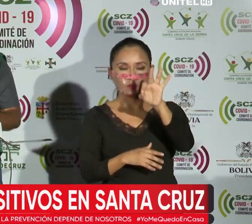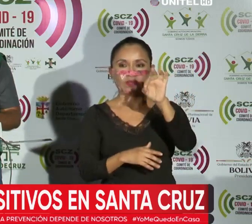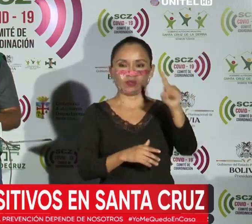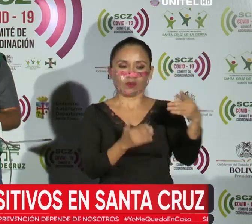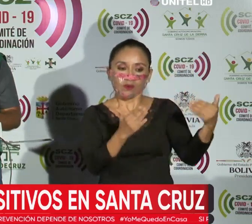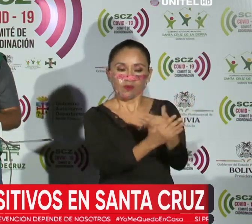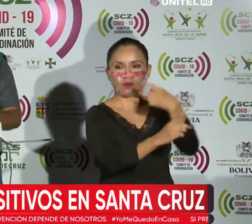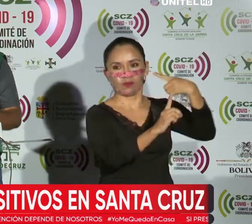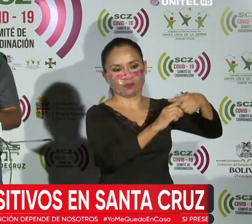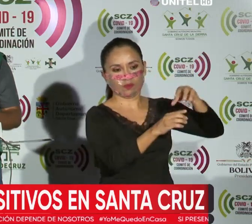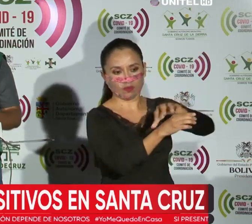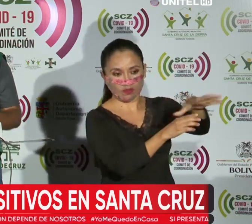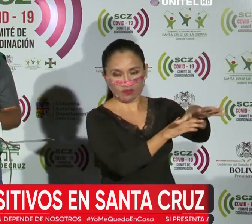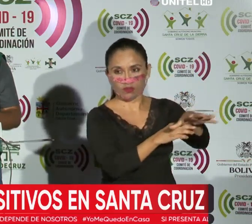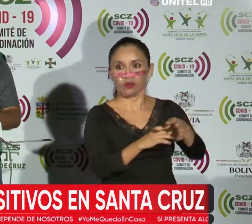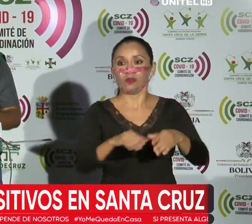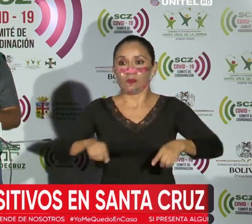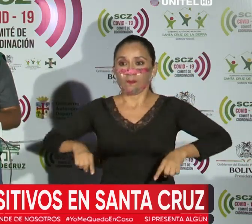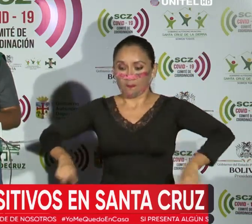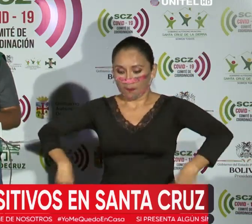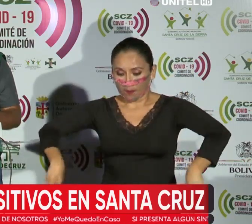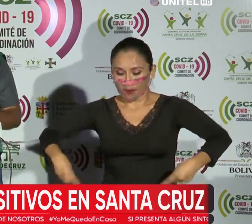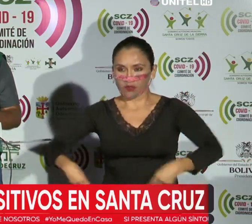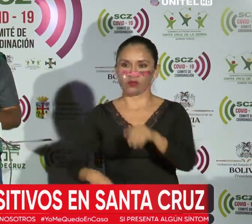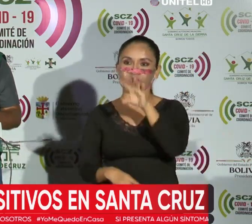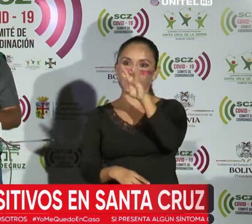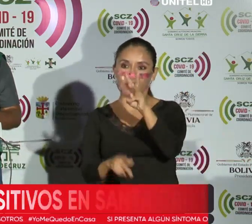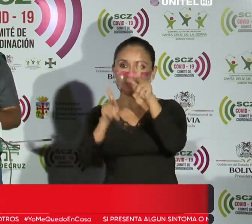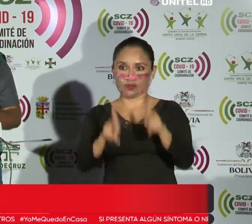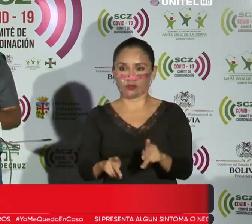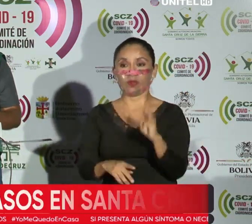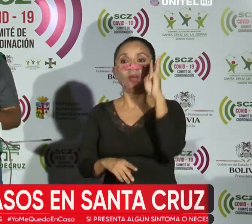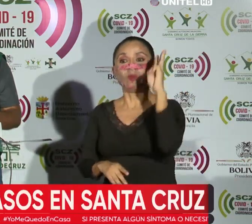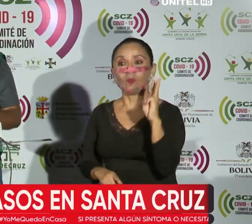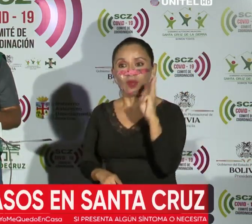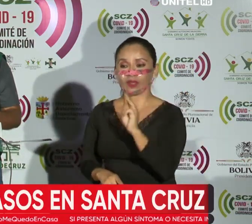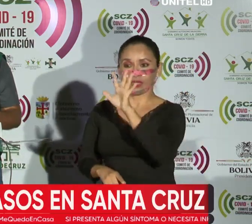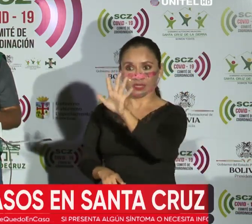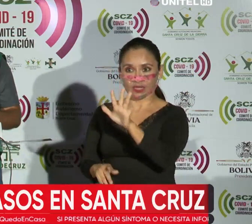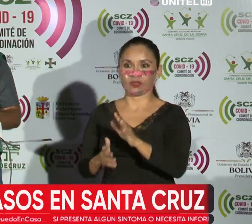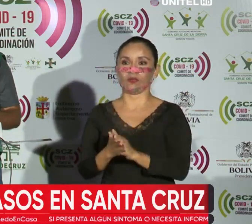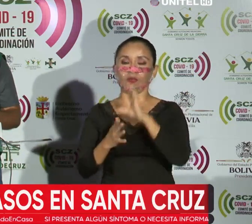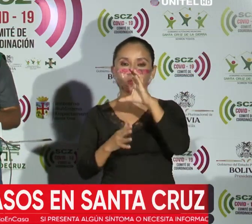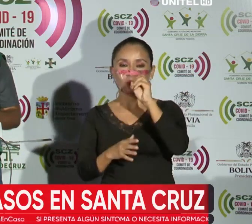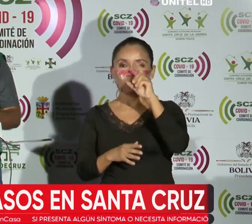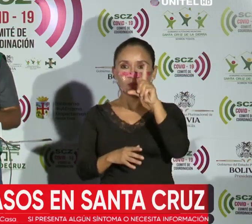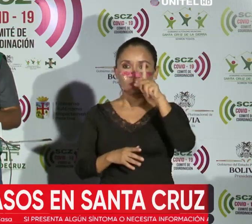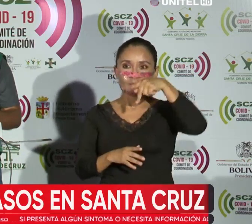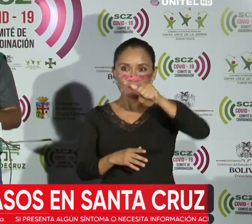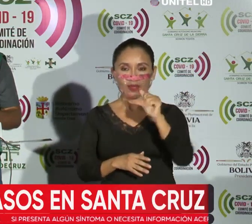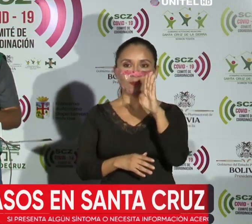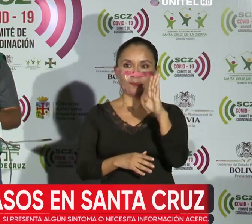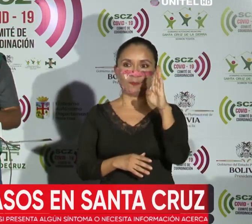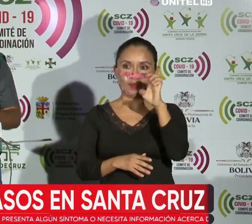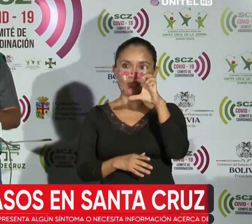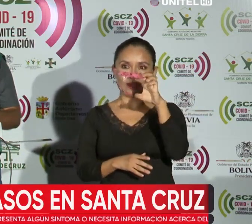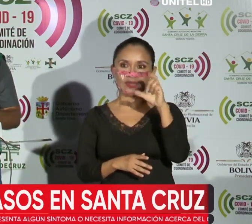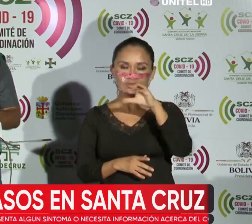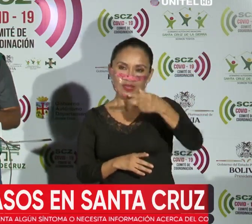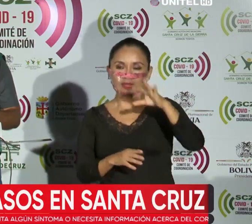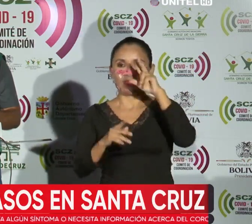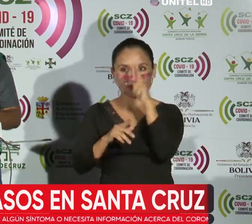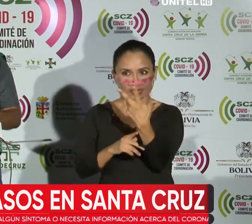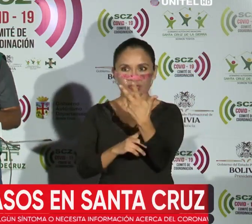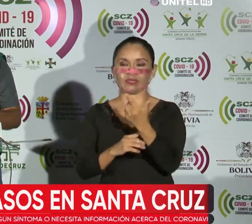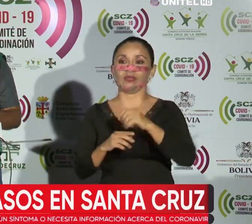nuevos casos, en Portachuelo 6, Guarnes 5, Colpa Bélgica 3, Fernández Alonso